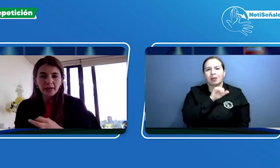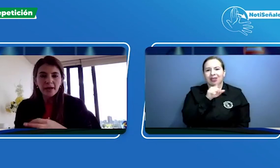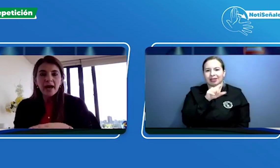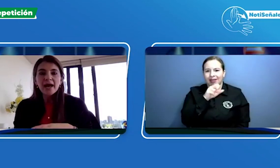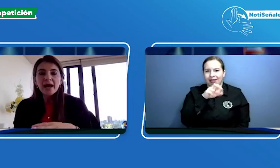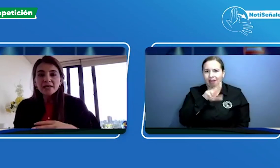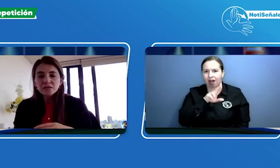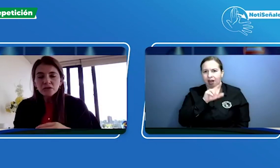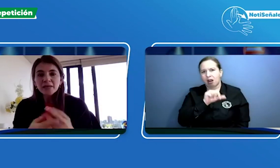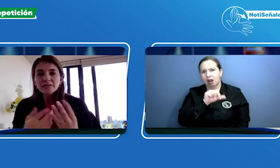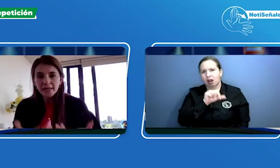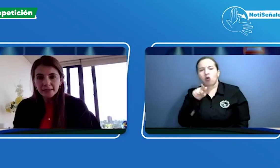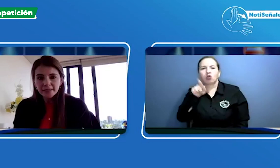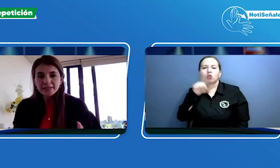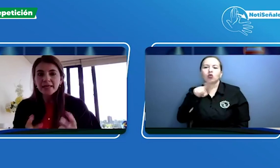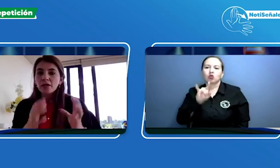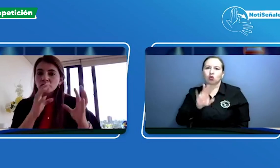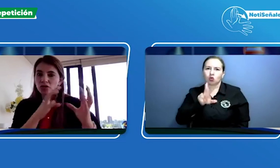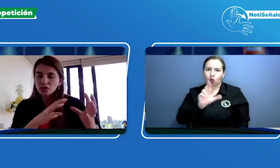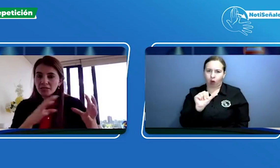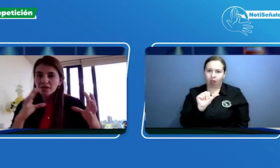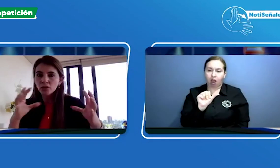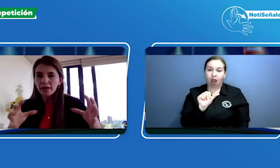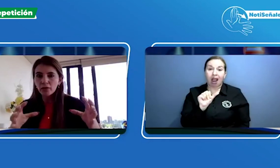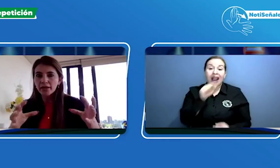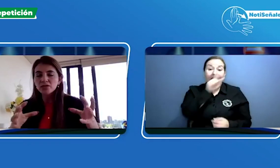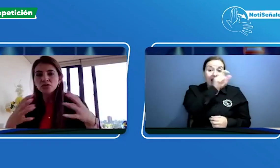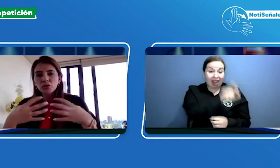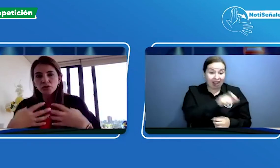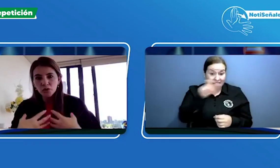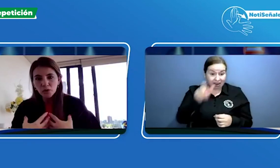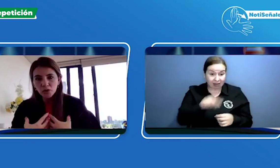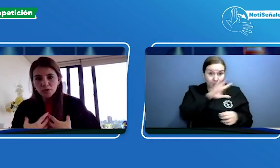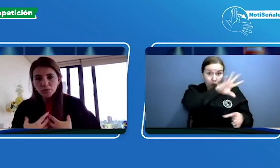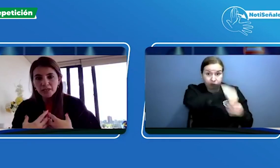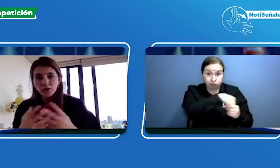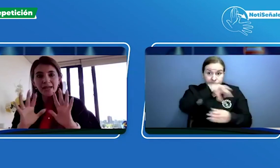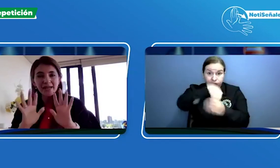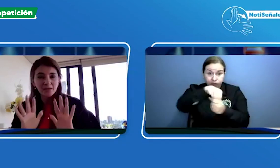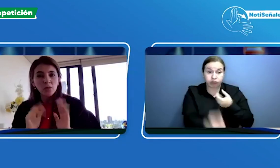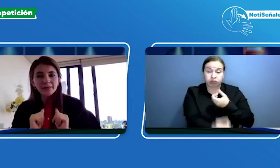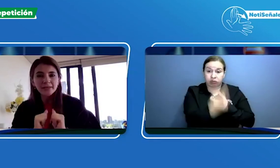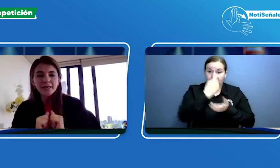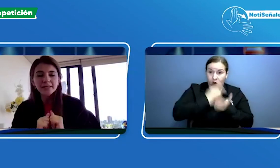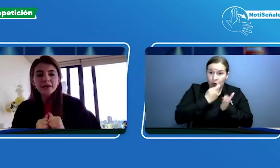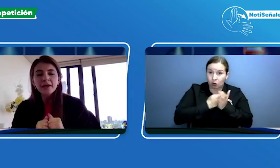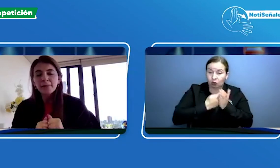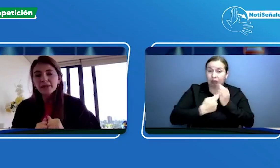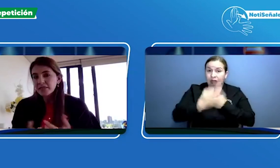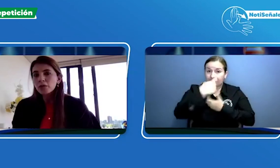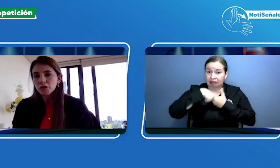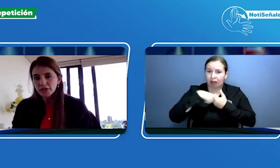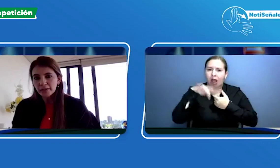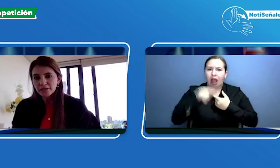A estos pacientes, de los dos aseguradores, nosotros como ColSubsidio, en las 50 sedes, prestamos los servicios.